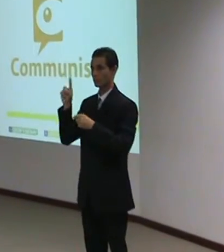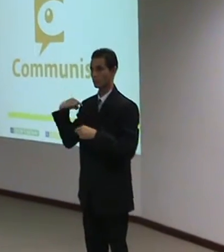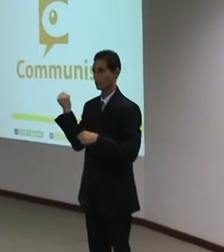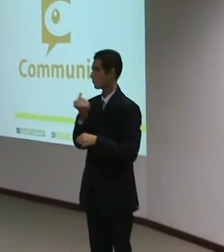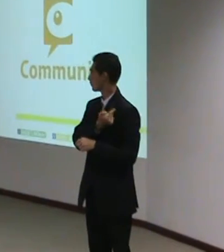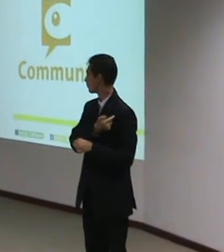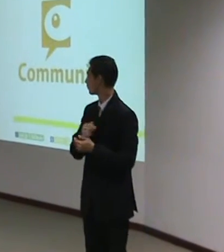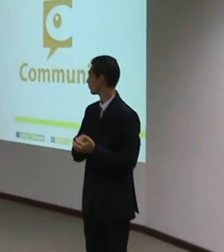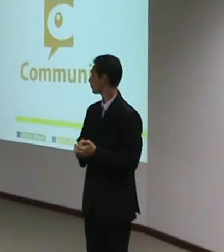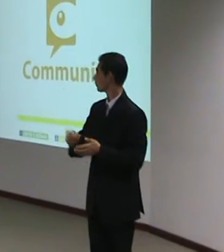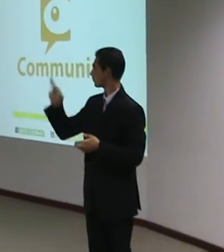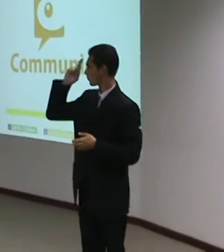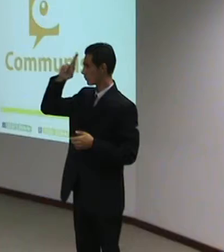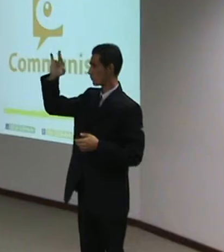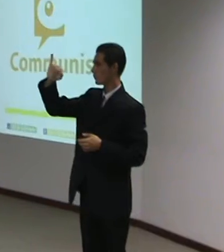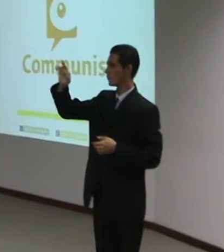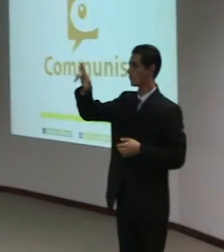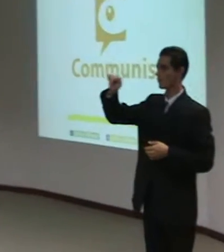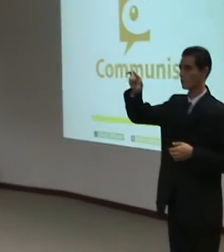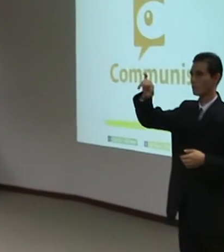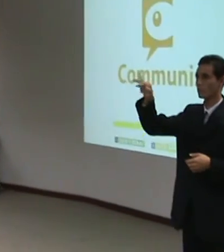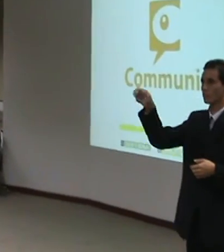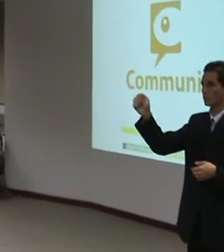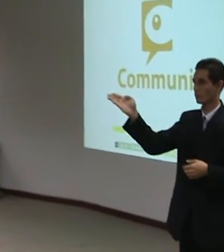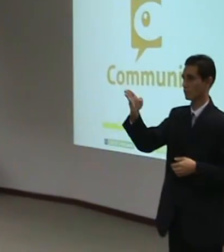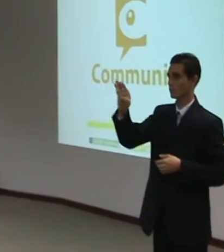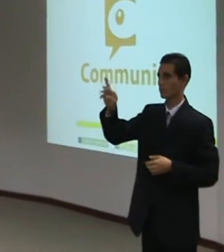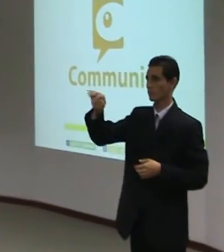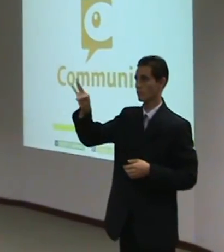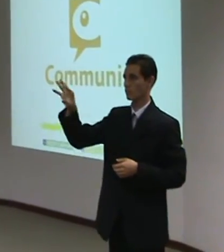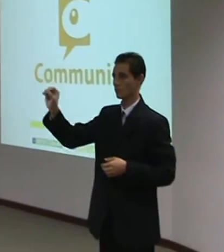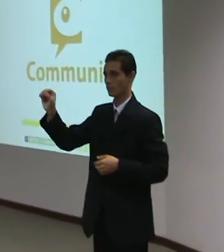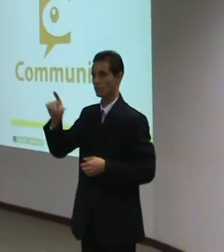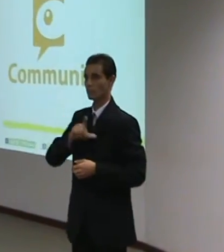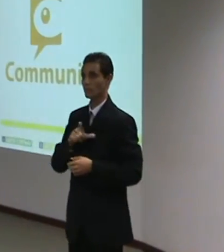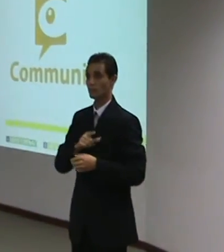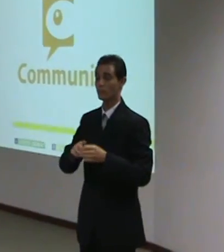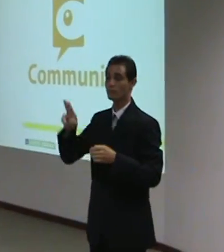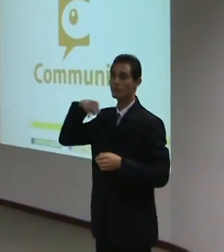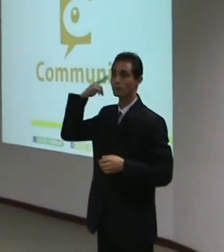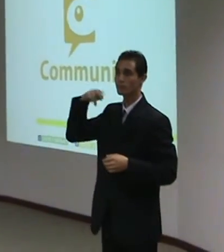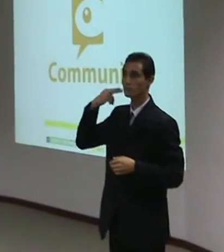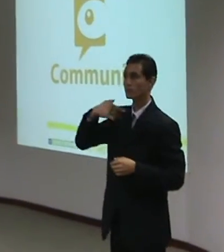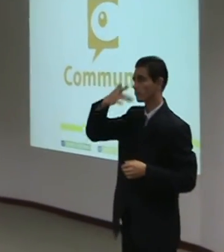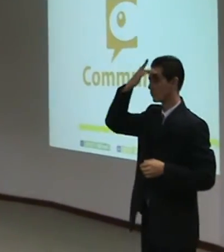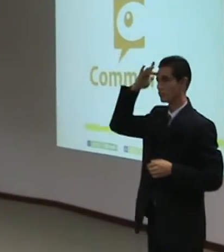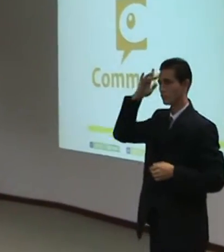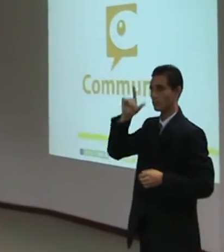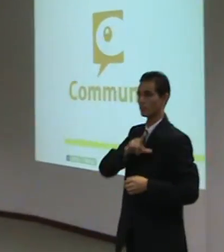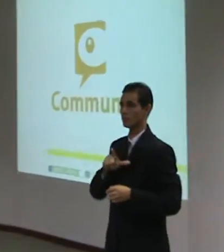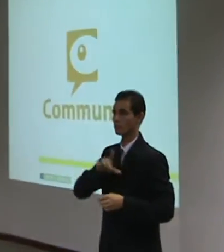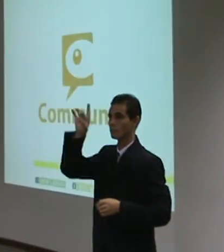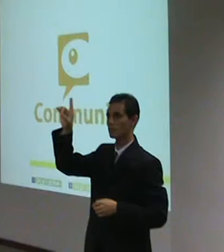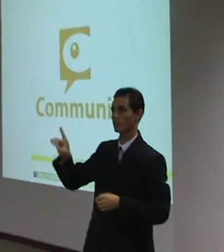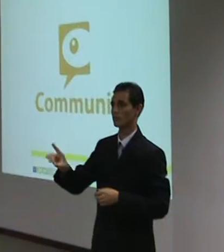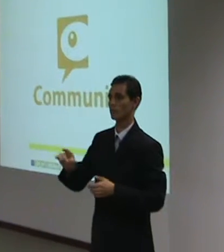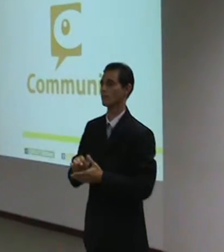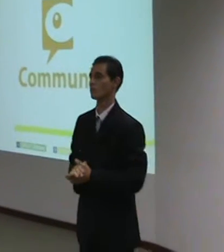O Sr. Irajá Brito Secretário Municipal do Direito das Pessoas com Deficiência Sr.